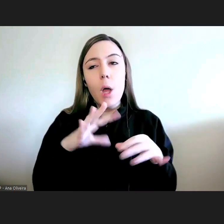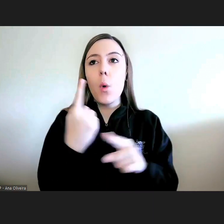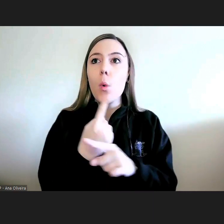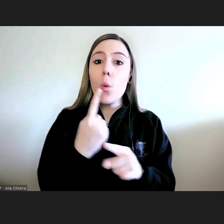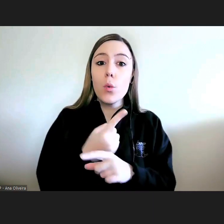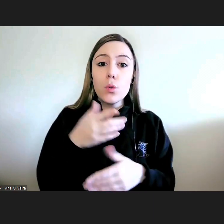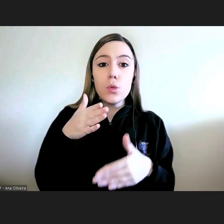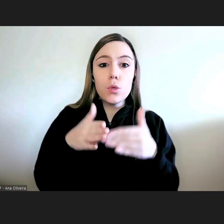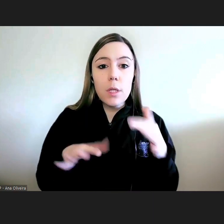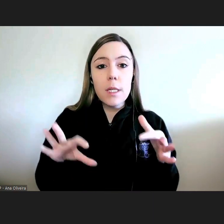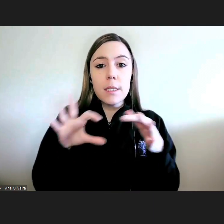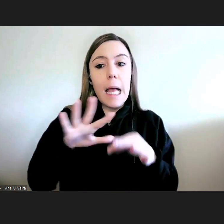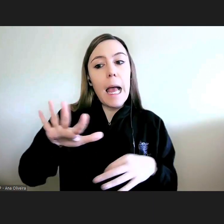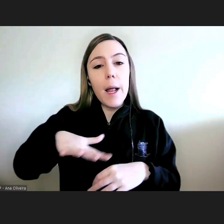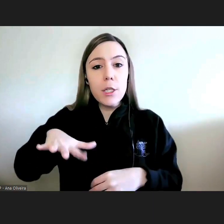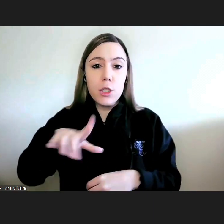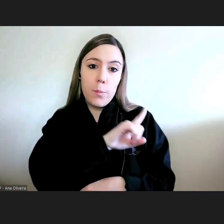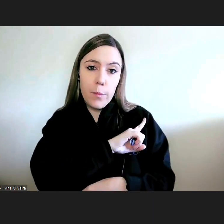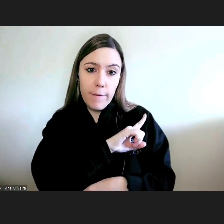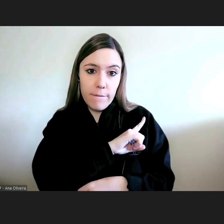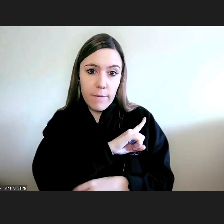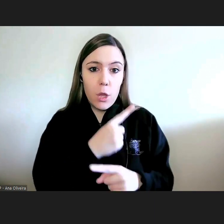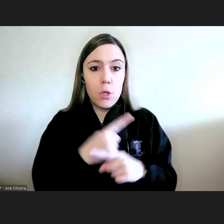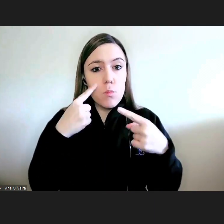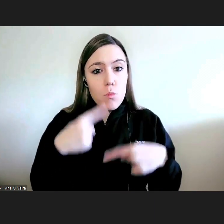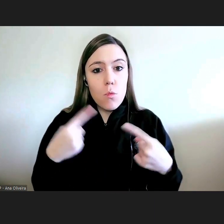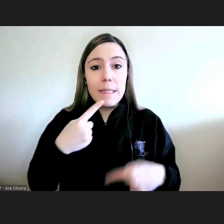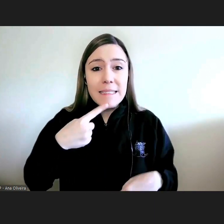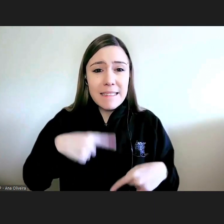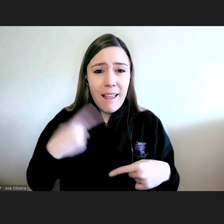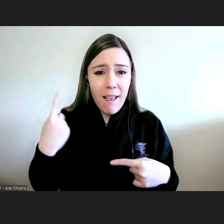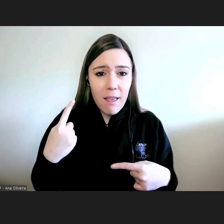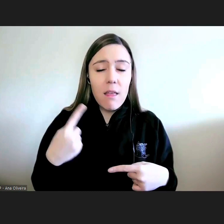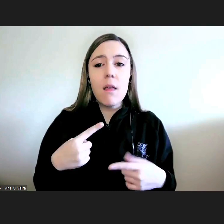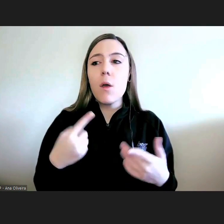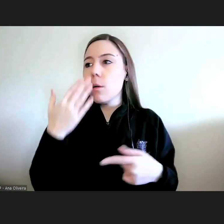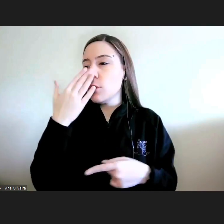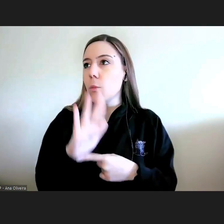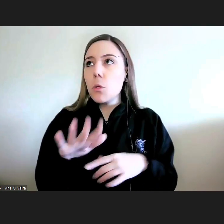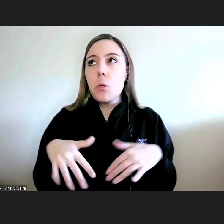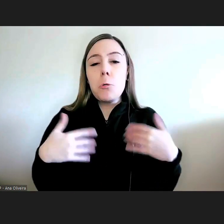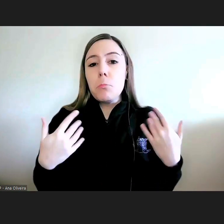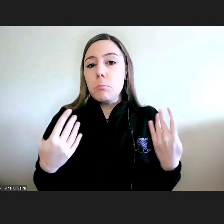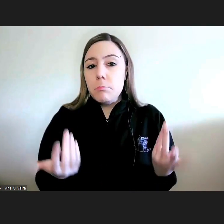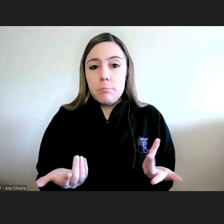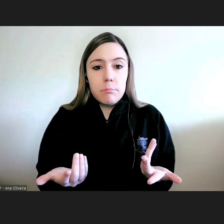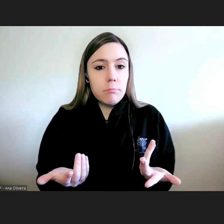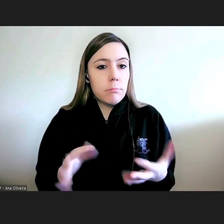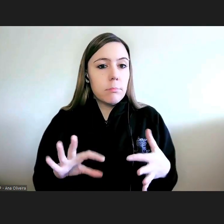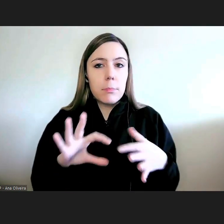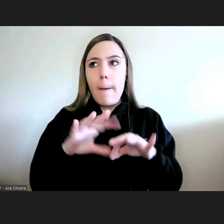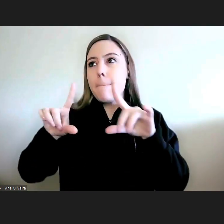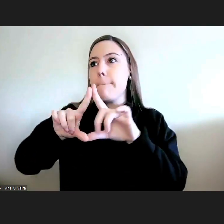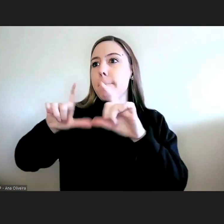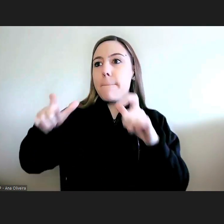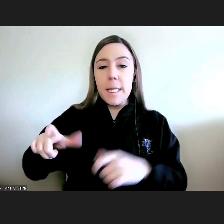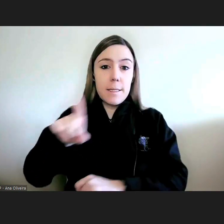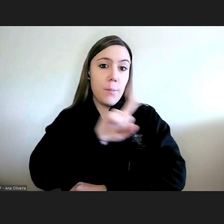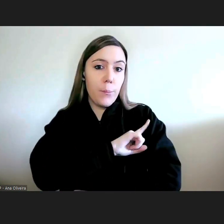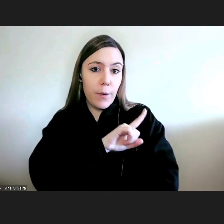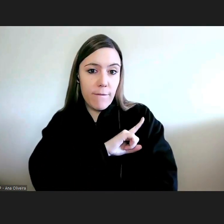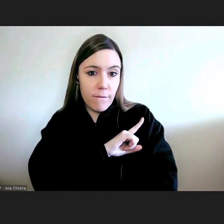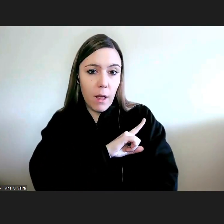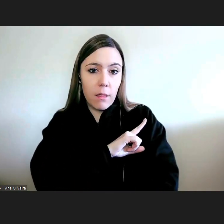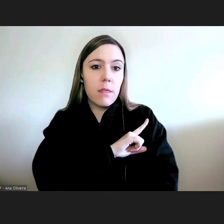de entidades privadas que apresentam uma queixa quanto enfim uma empresa totalmente privada